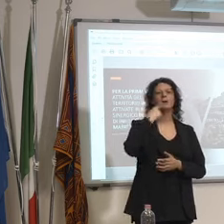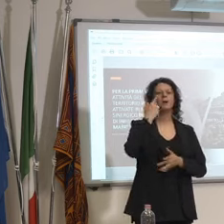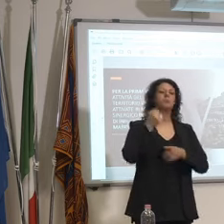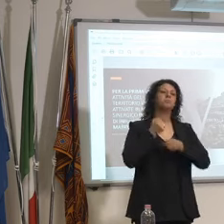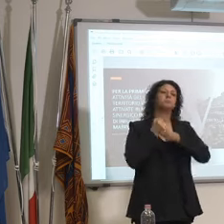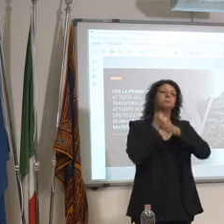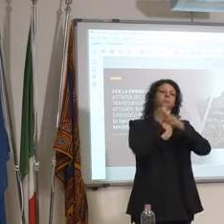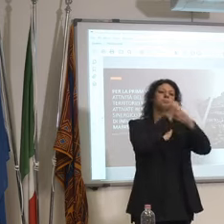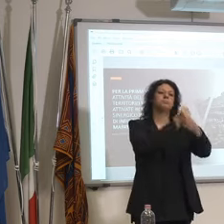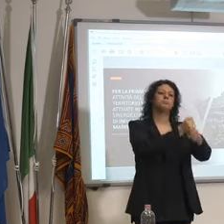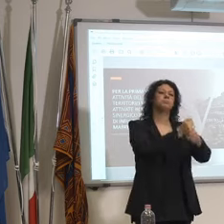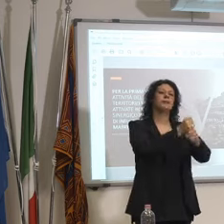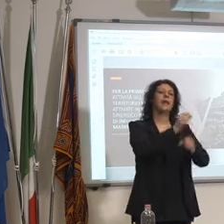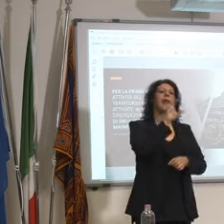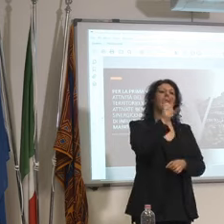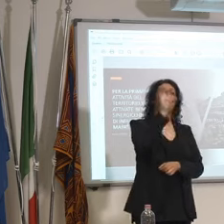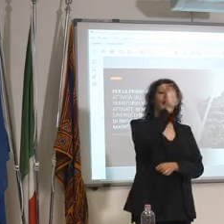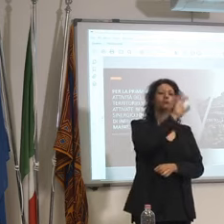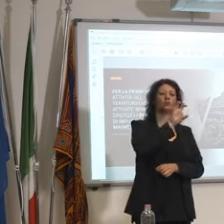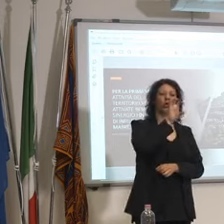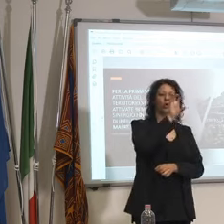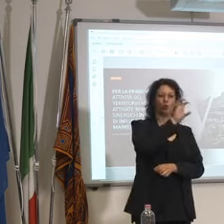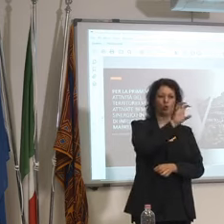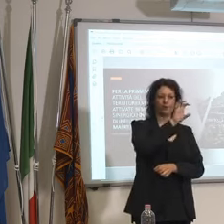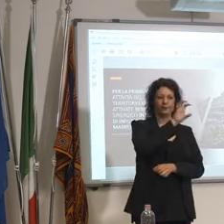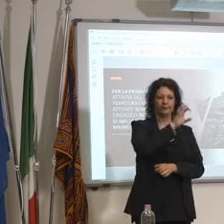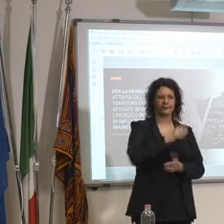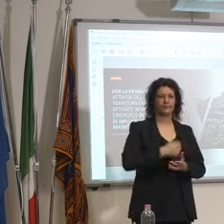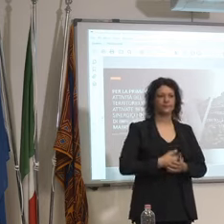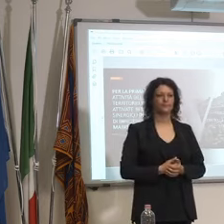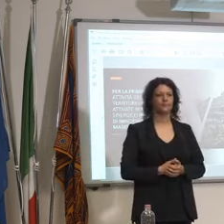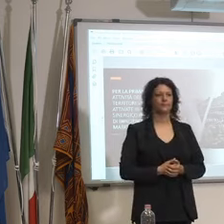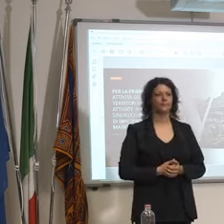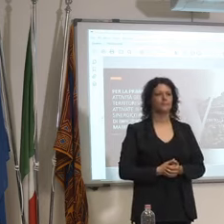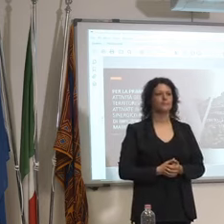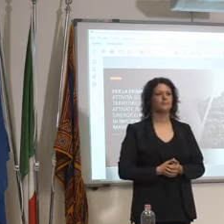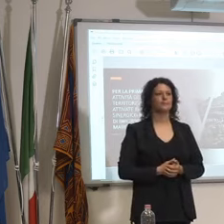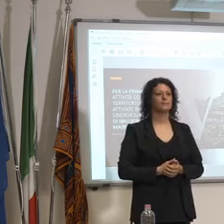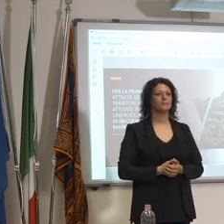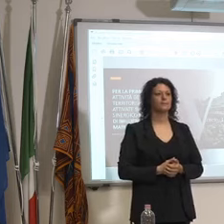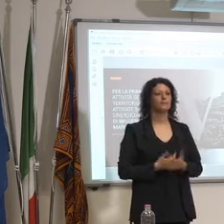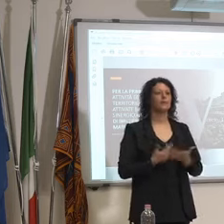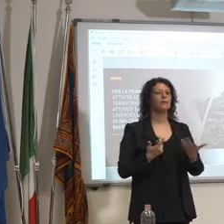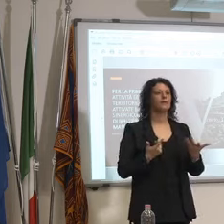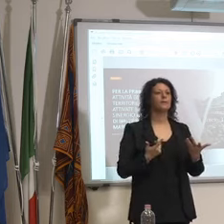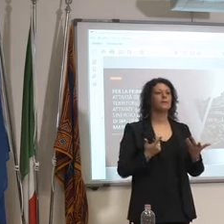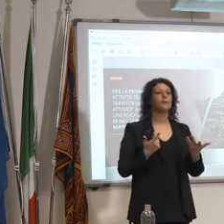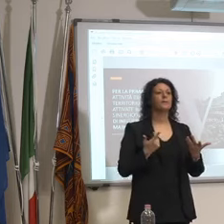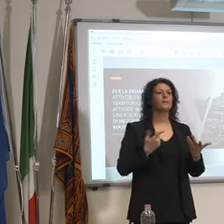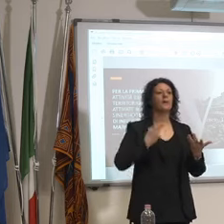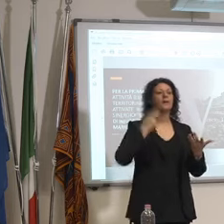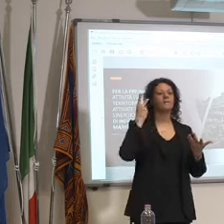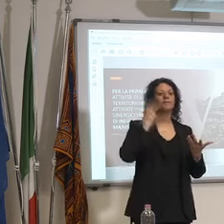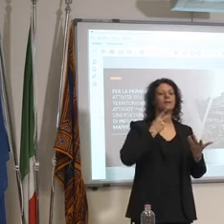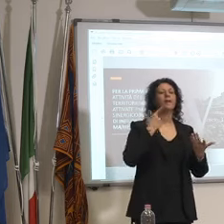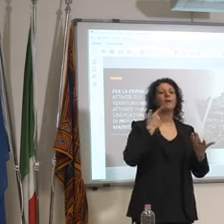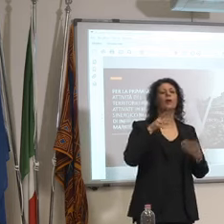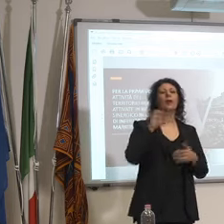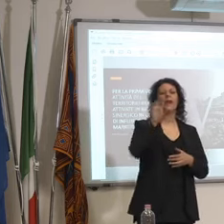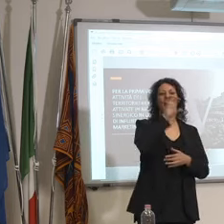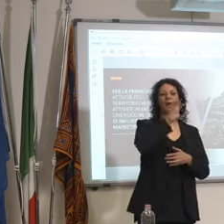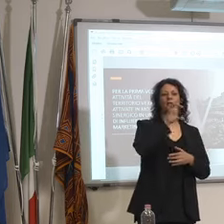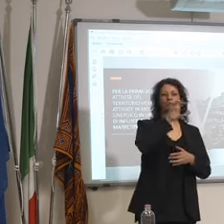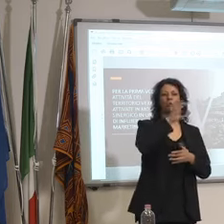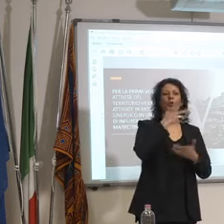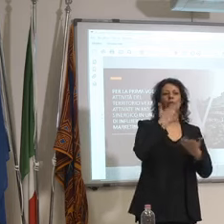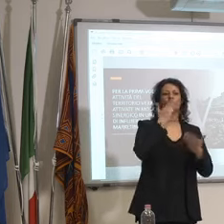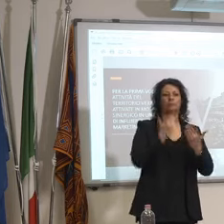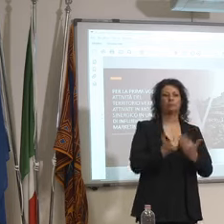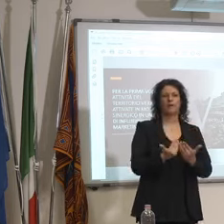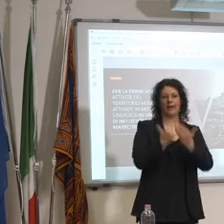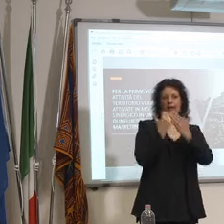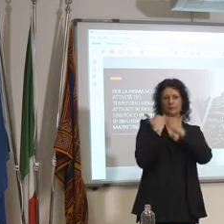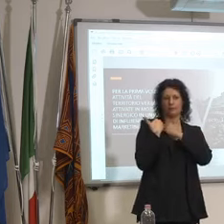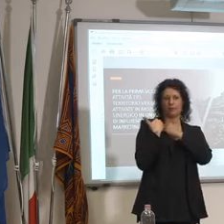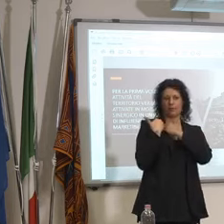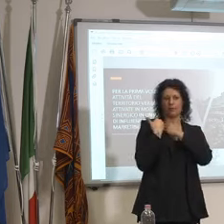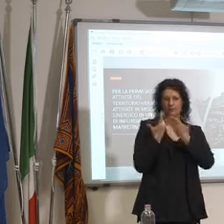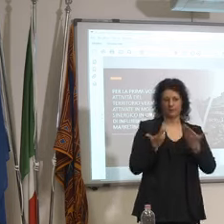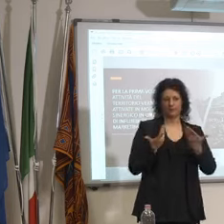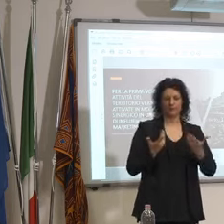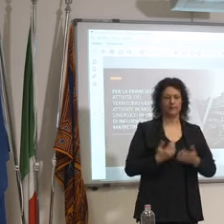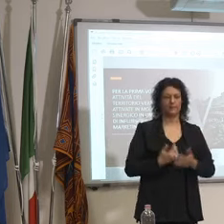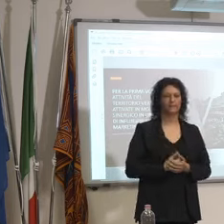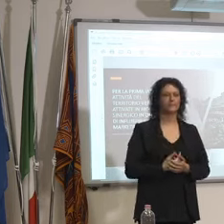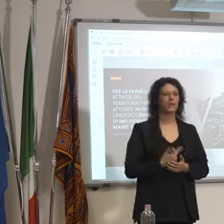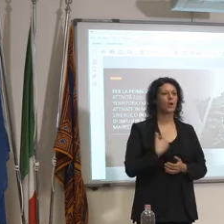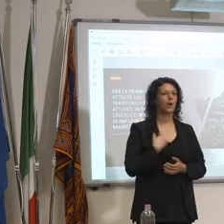cioè dice noi non ce la sentiamo linea di estrema cautela però le regioni se si assumono la responsabilità possono aprire quindi prima domanda